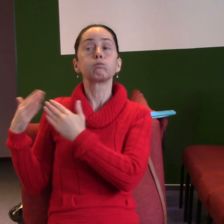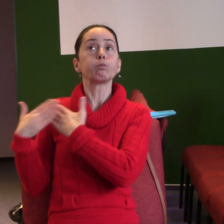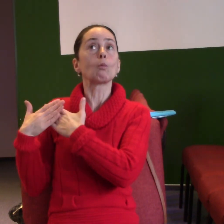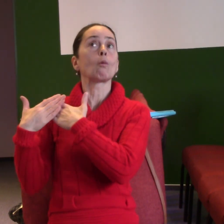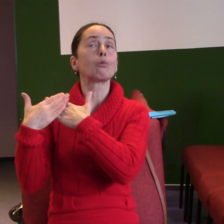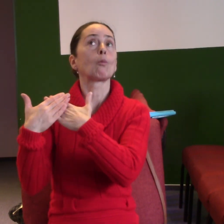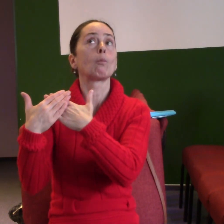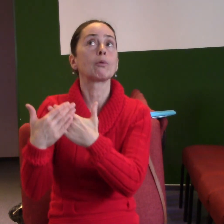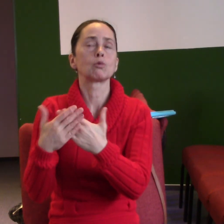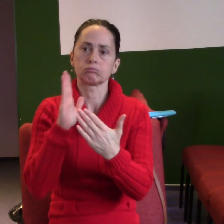Je to dar.